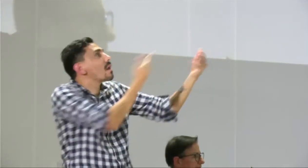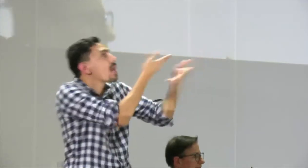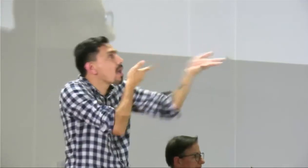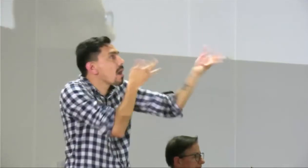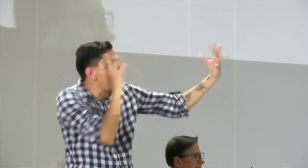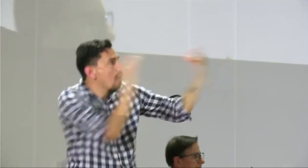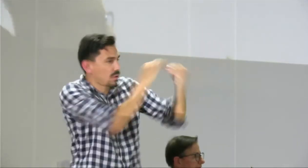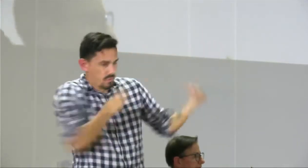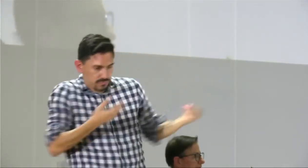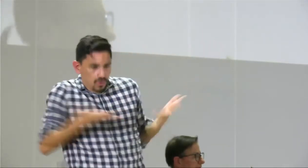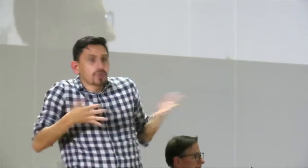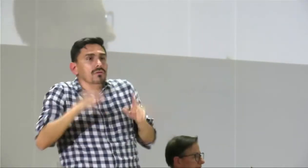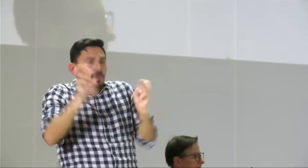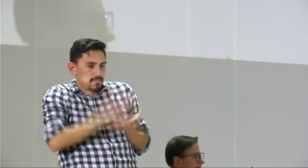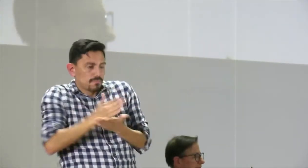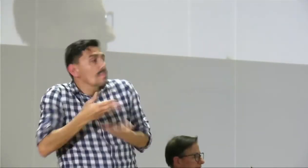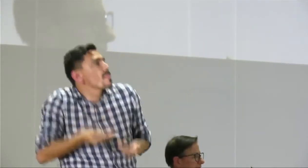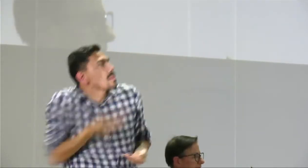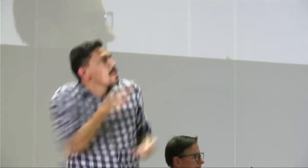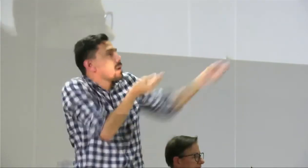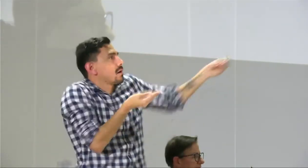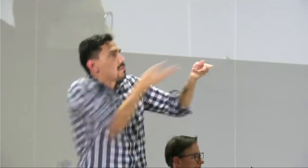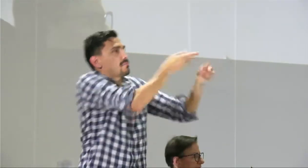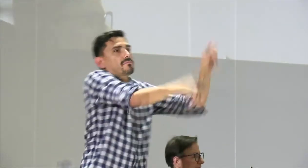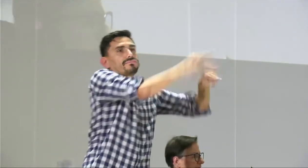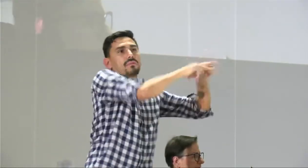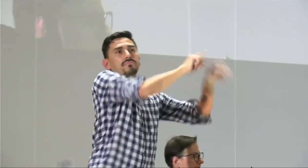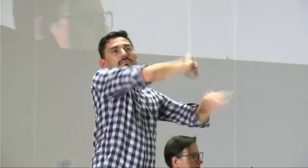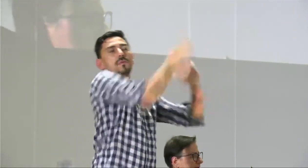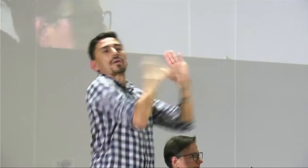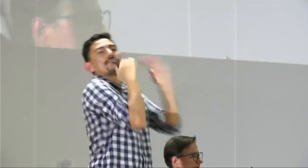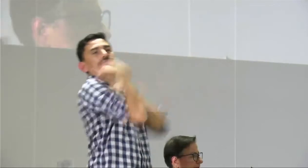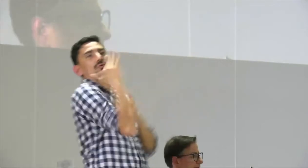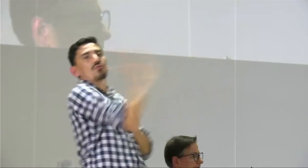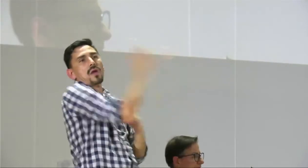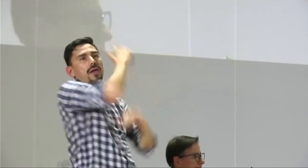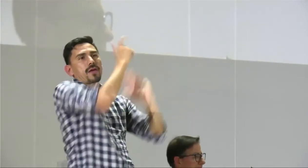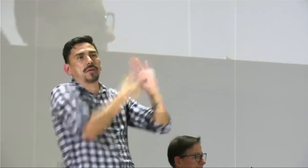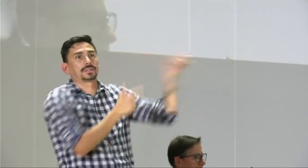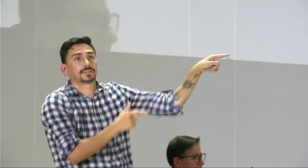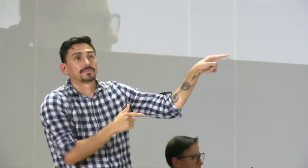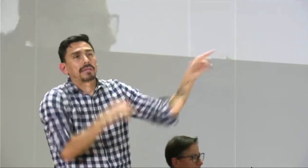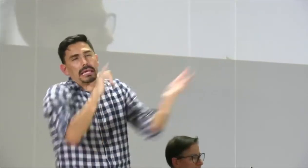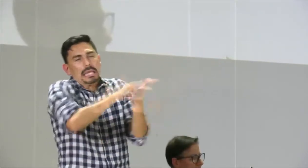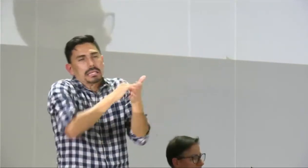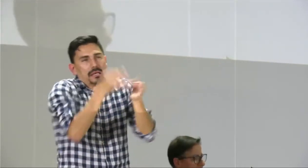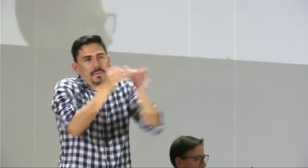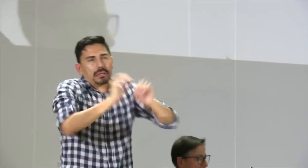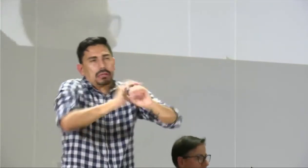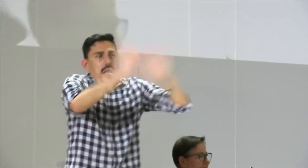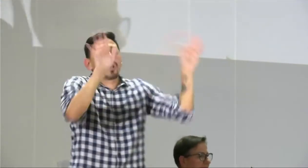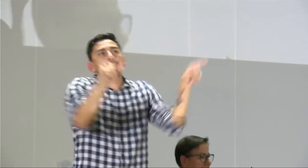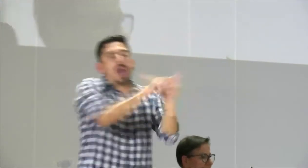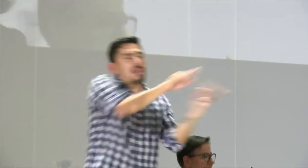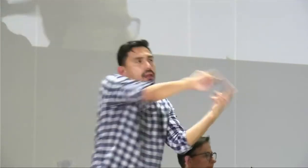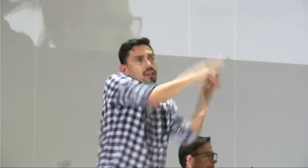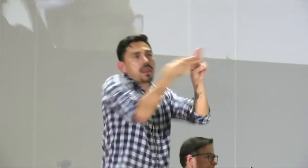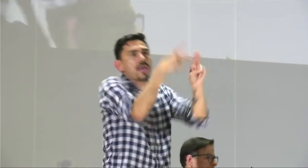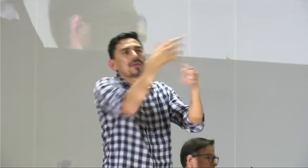INSOR sino que nosotros llegamos a unos acuerdos se nos hacen unas solicitudes de traducción y nosotros las damos como tal y respondemos a ellas